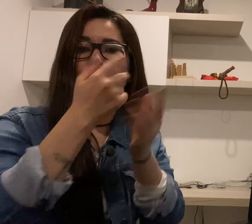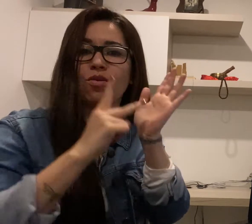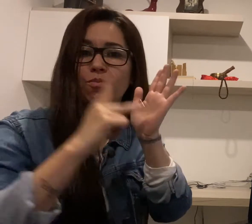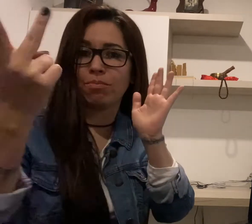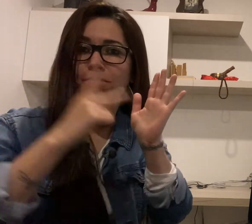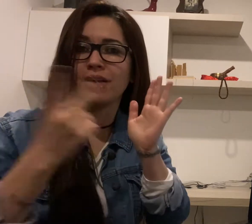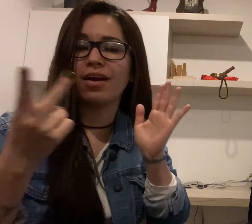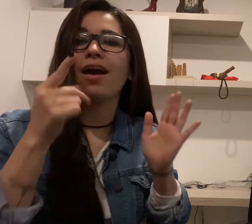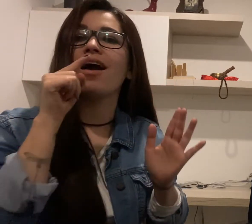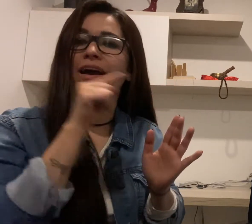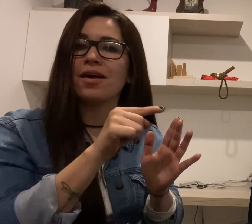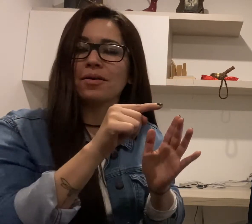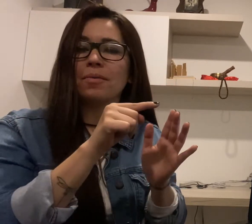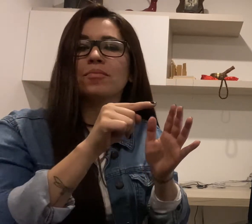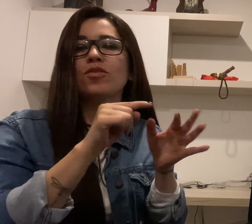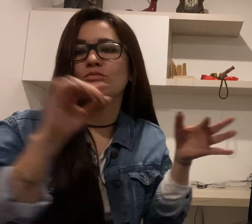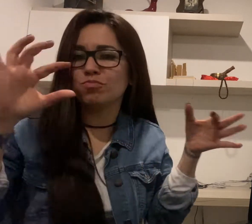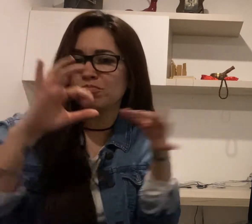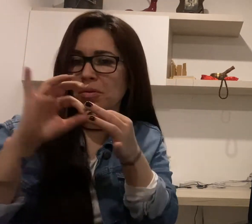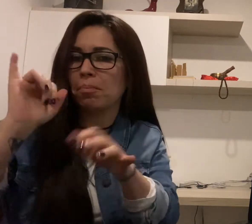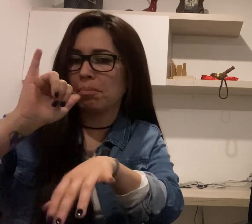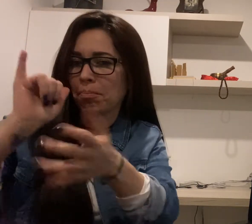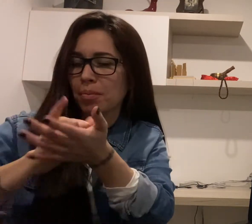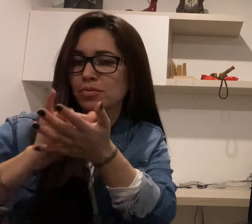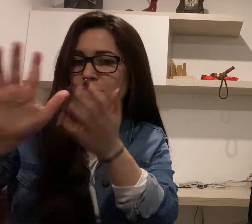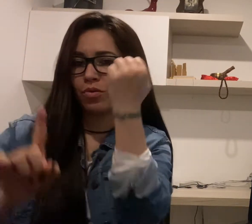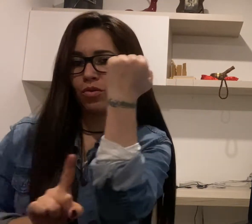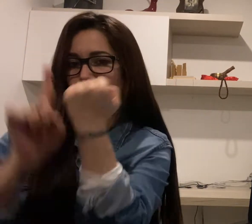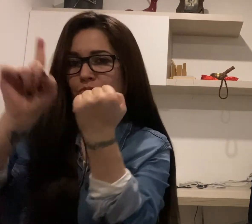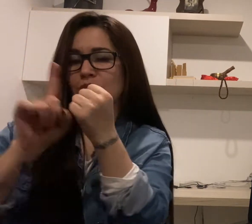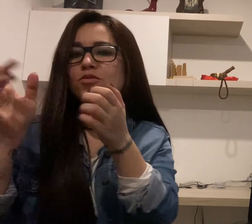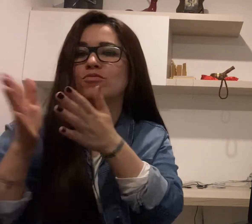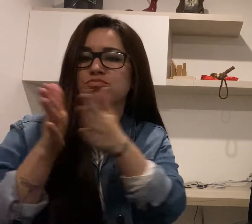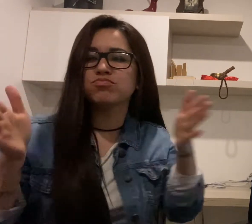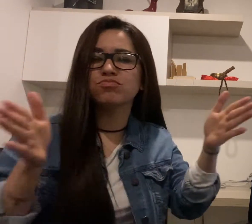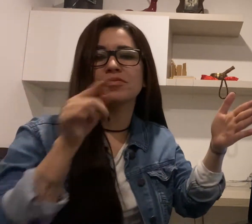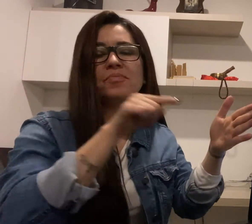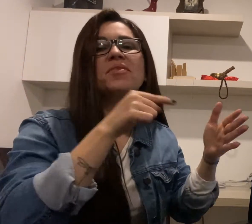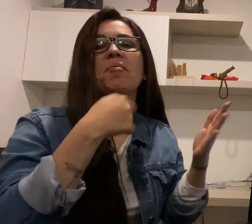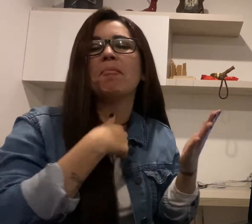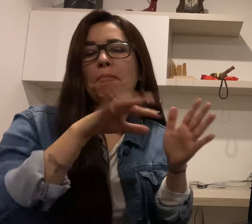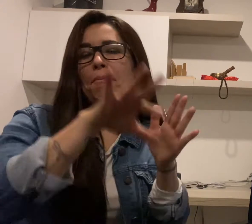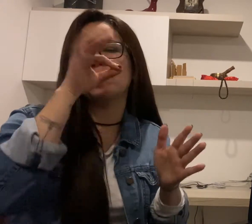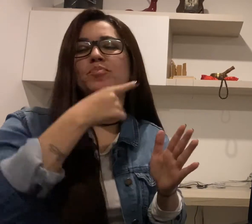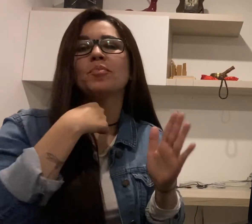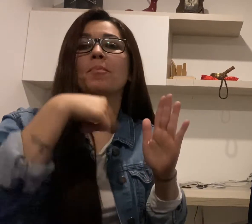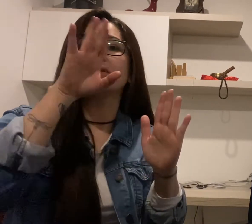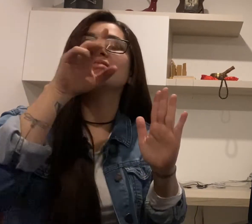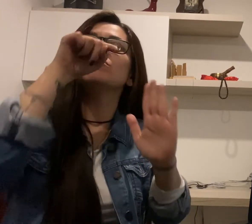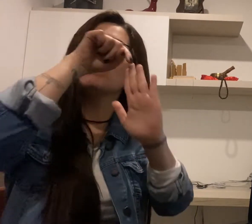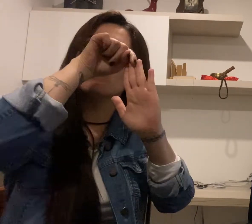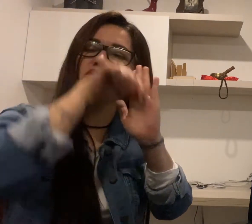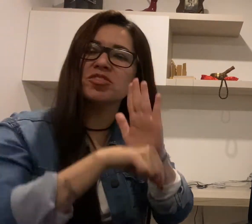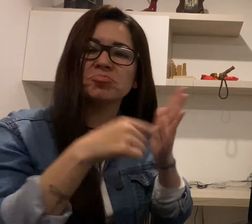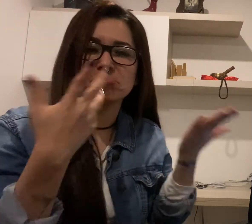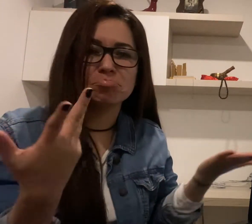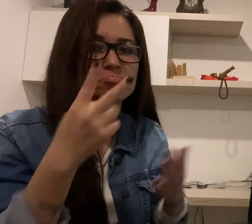representar los pensamientos de esos artistas, de esos movimientos de esa